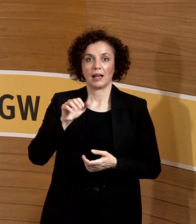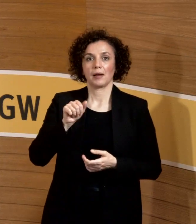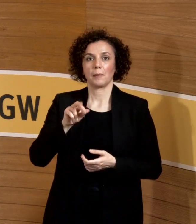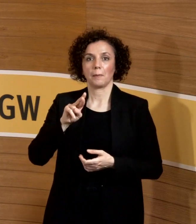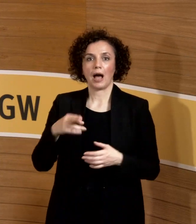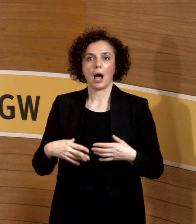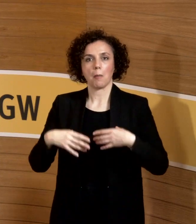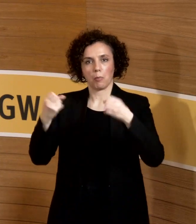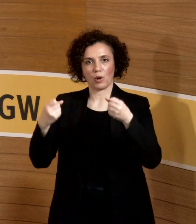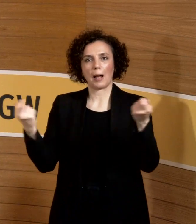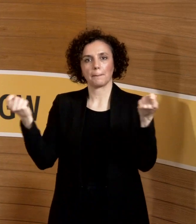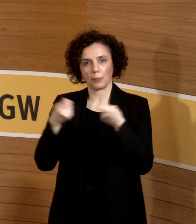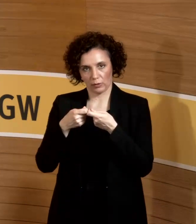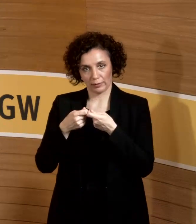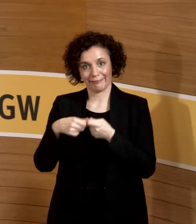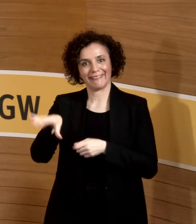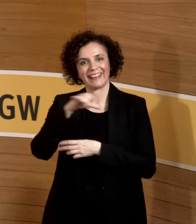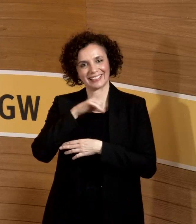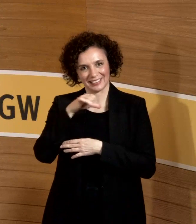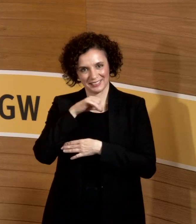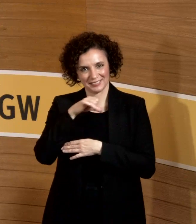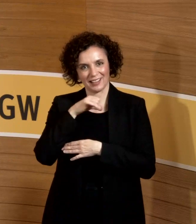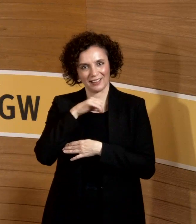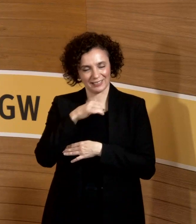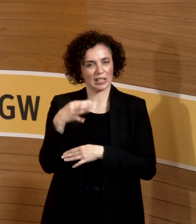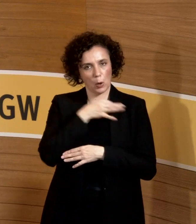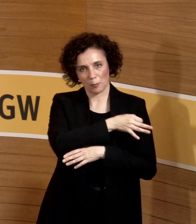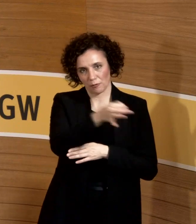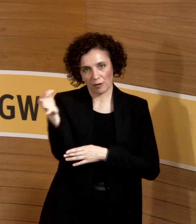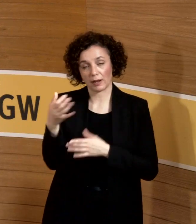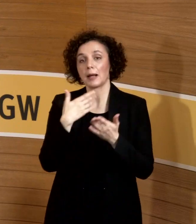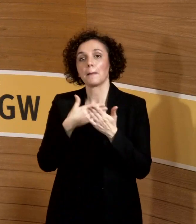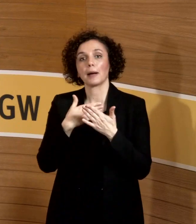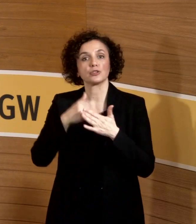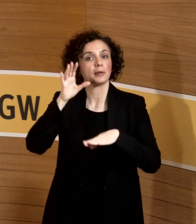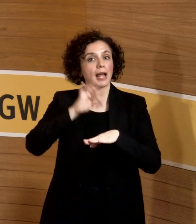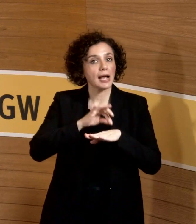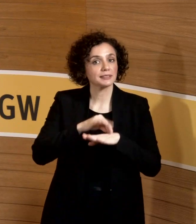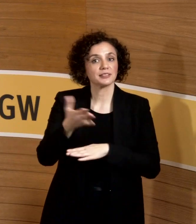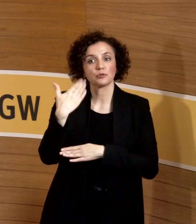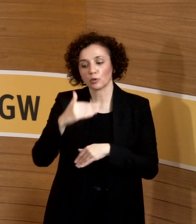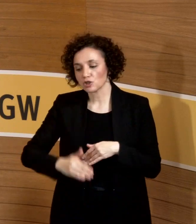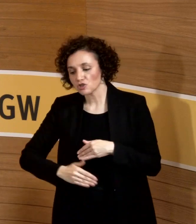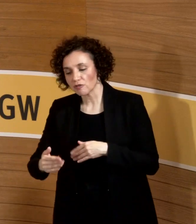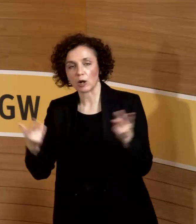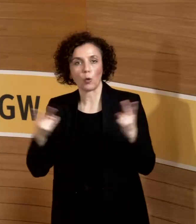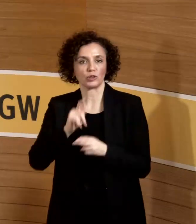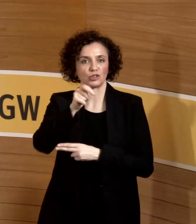Umfrage an schwangere Ärzten oder ehemals schwangere Ärzte und Studierende.